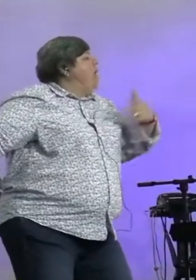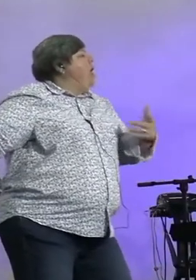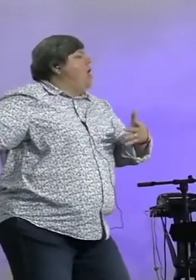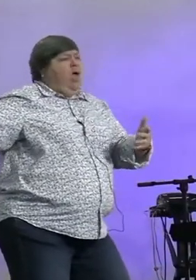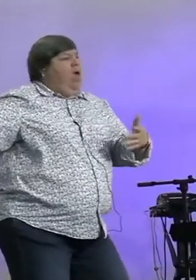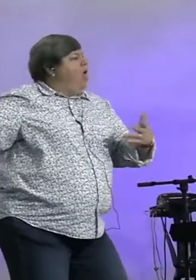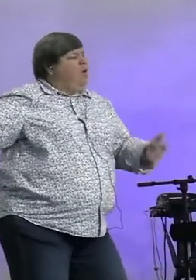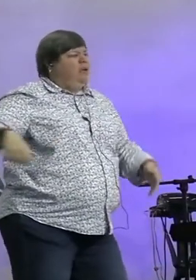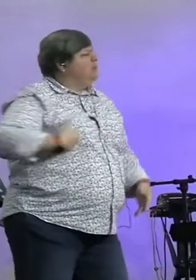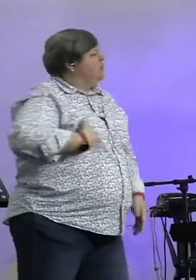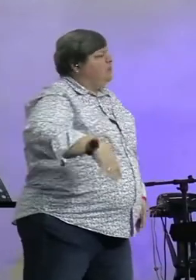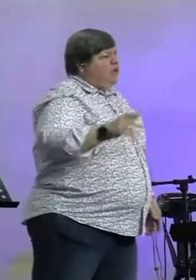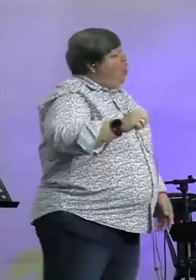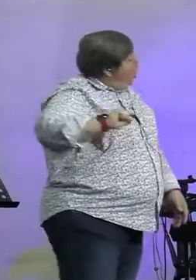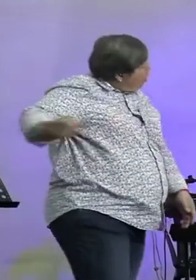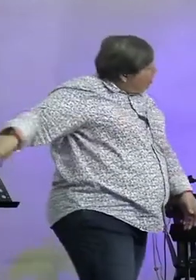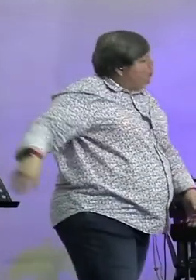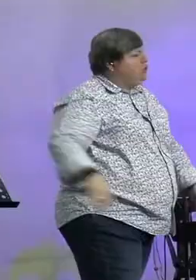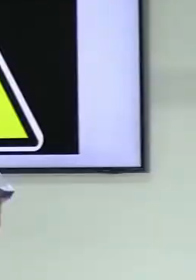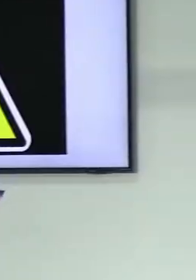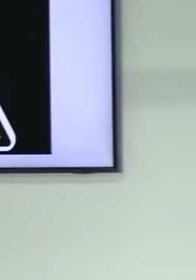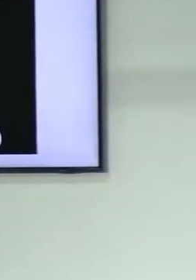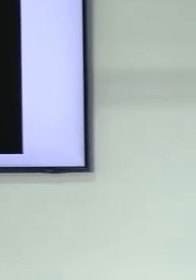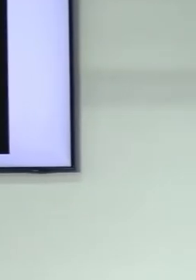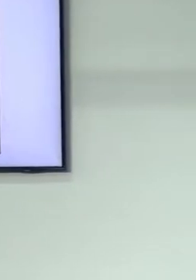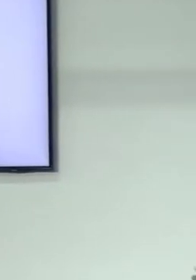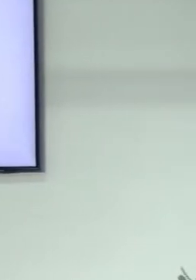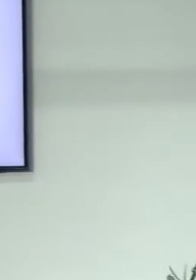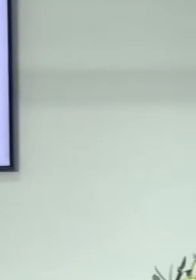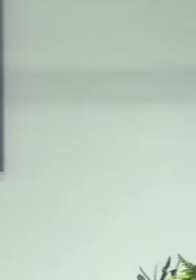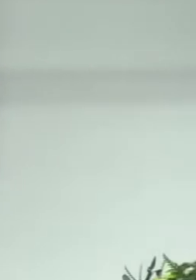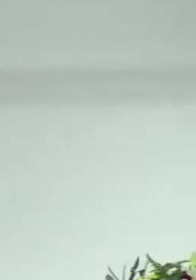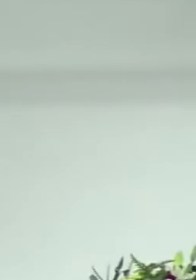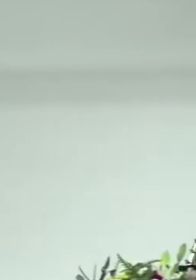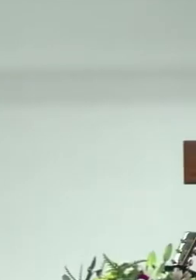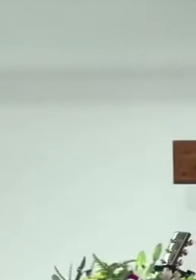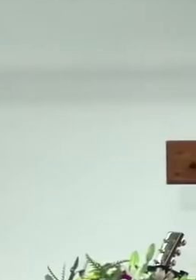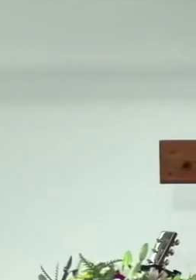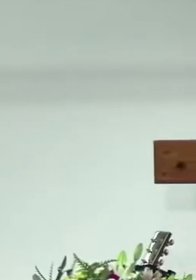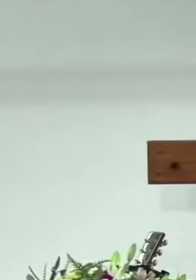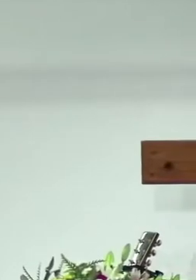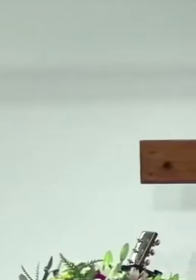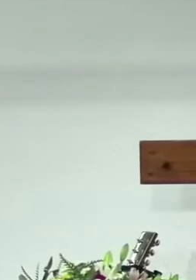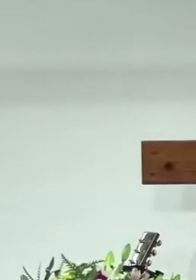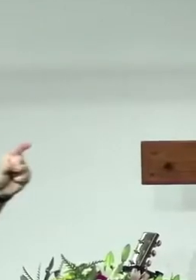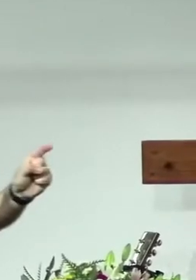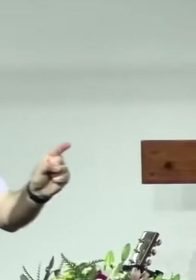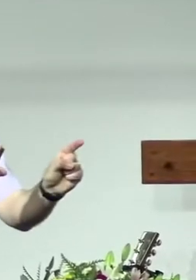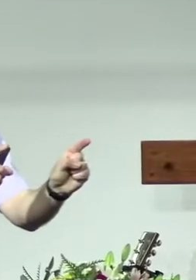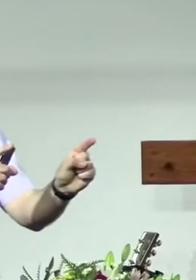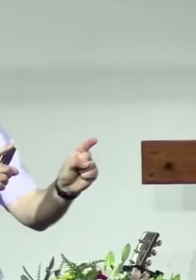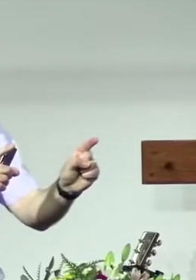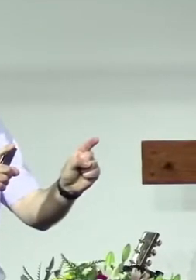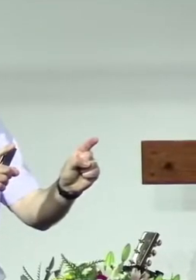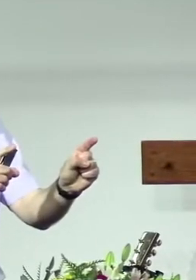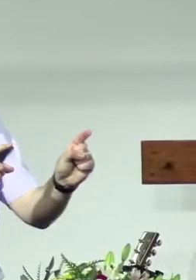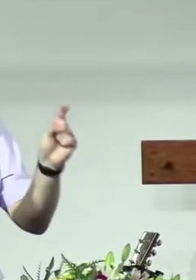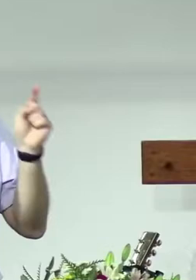saam met die heren. So, en hier is die probleem, voor baie mense, en ek praat nou specifiek van gelovig is, voor baie gelovig is,